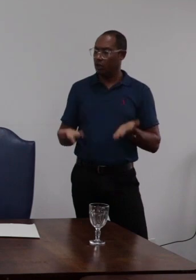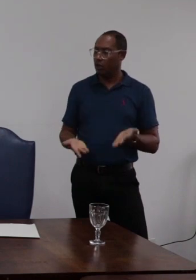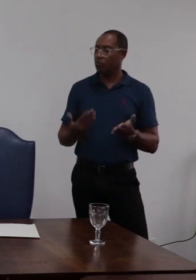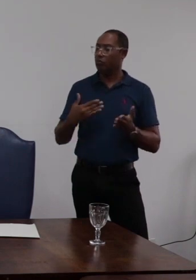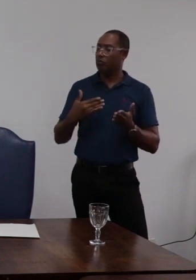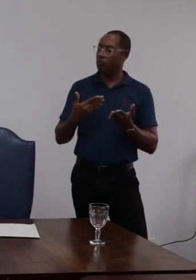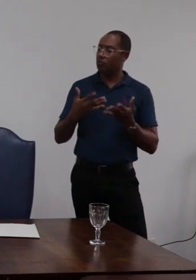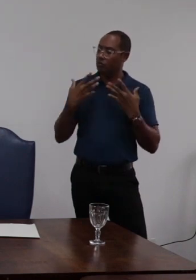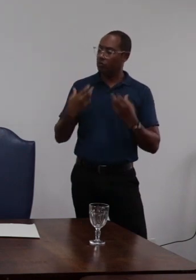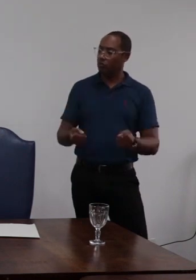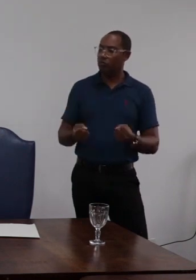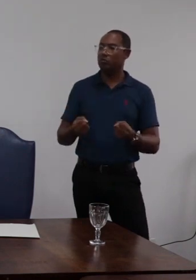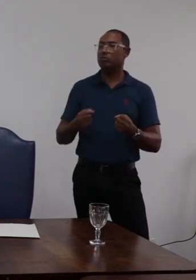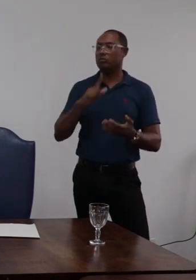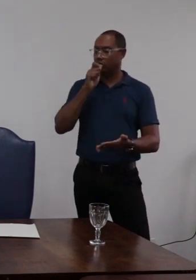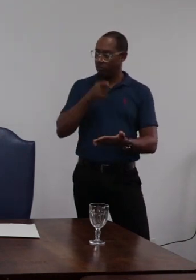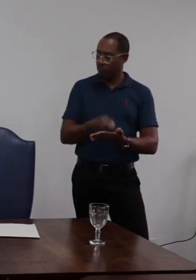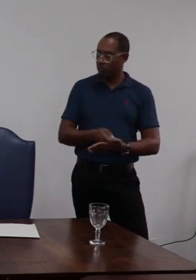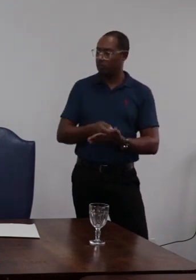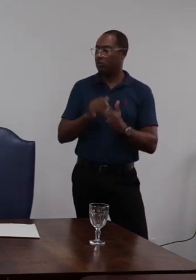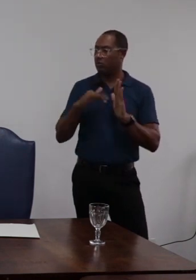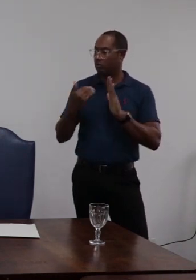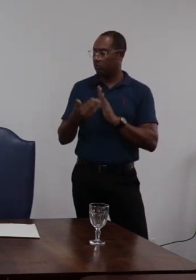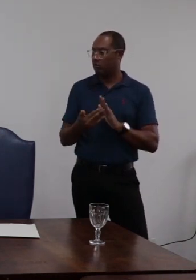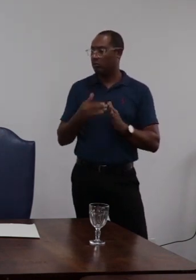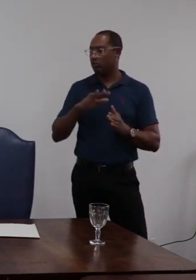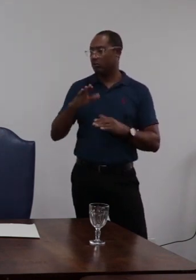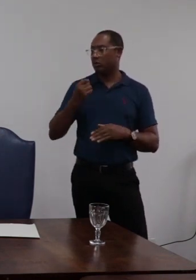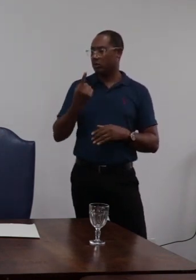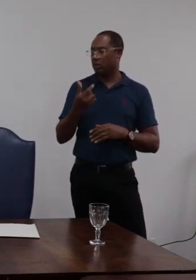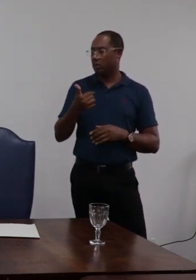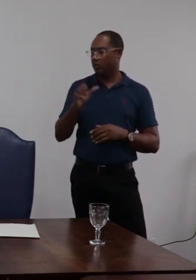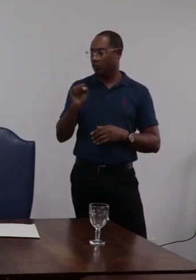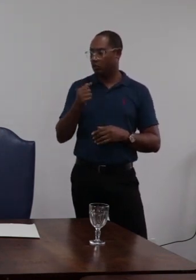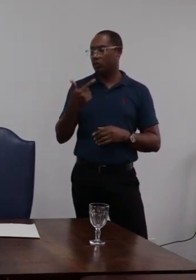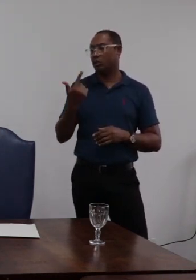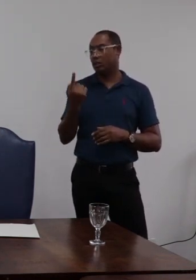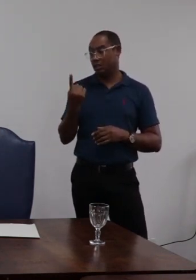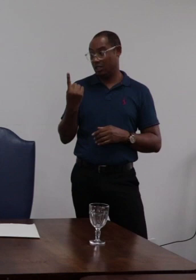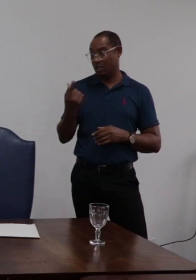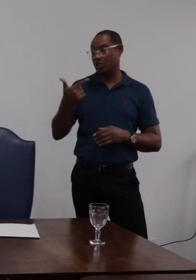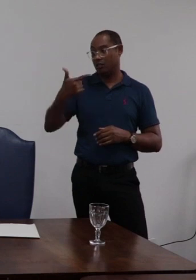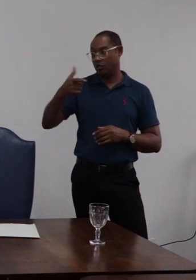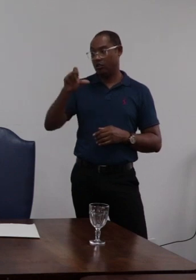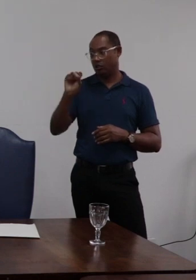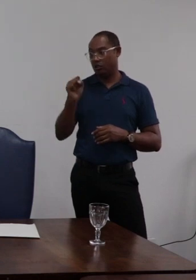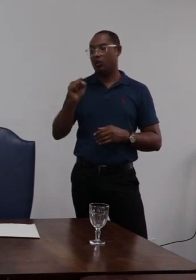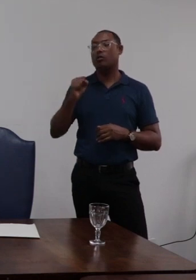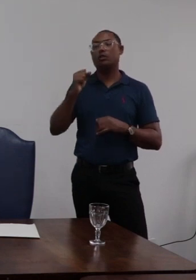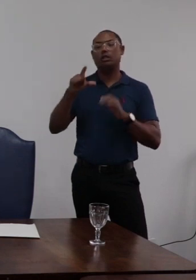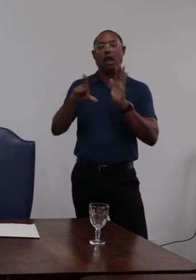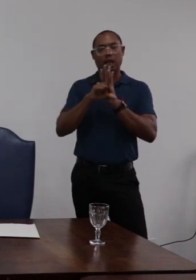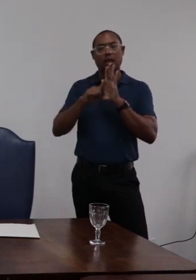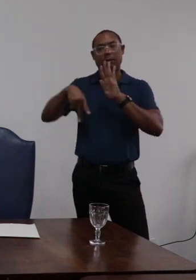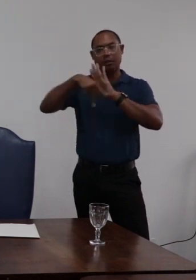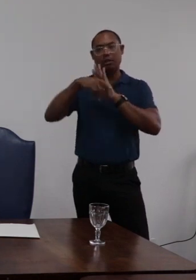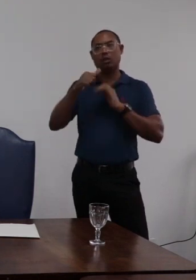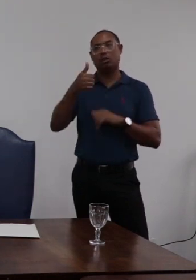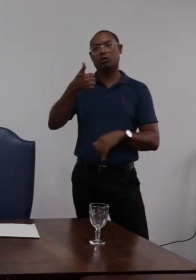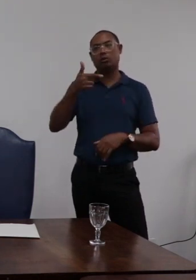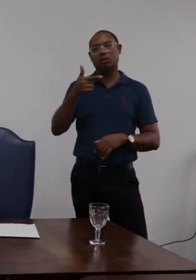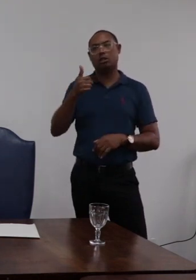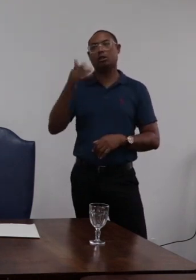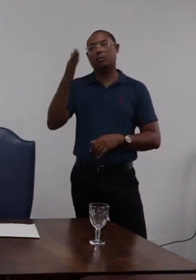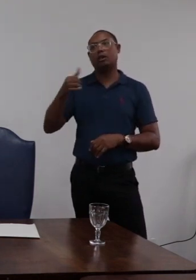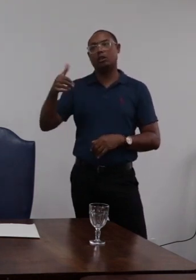parcialmente de si do agudo de exposto dos artigos 128 e 129 da lei 8.112 barro